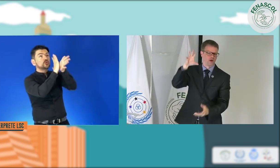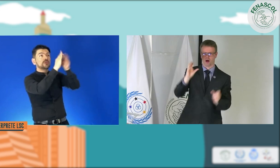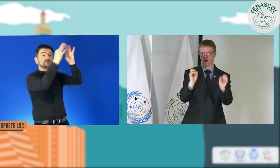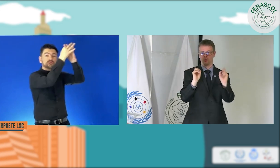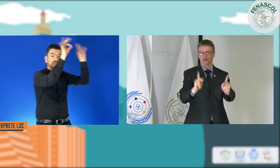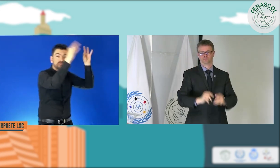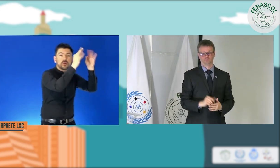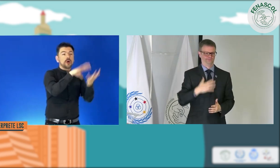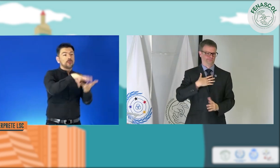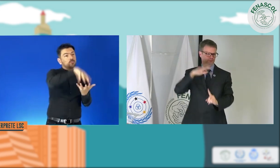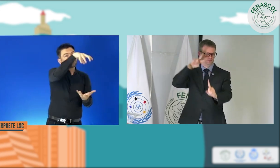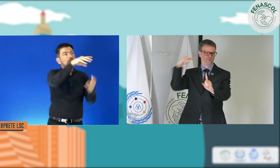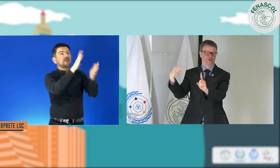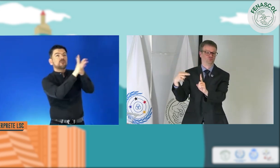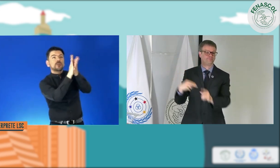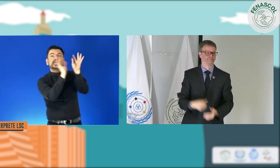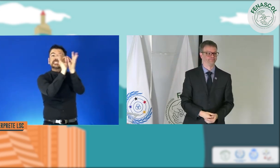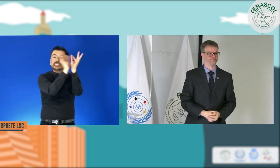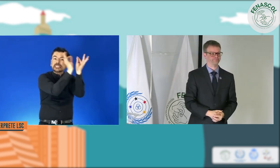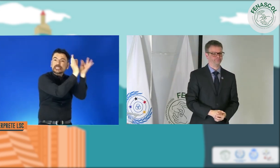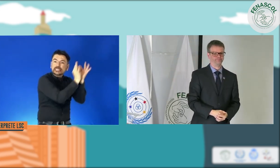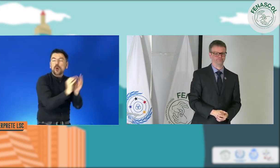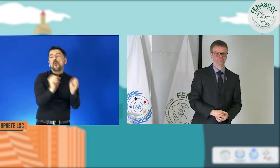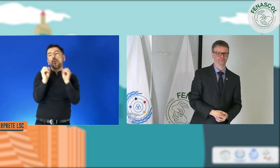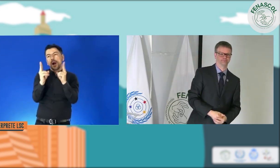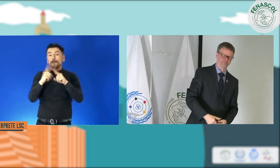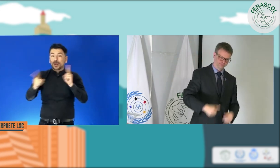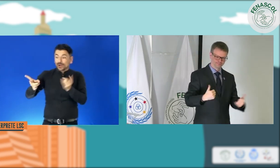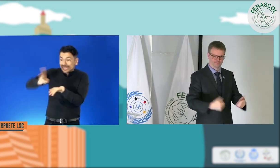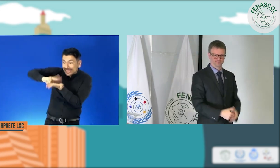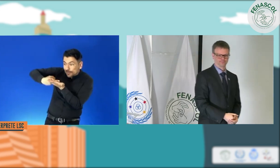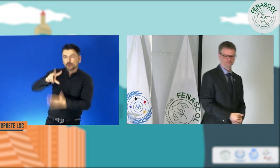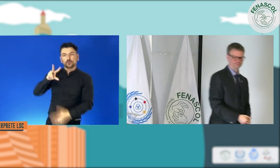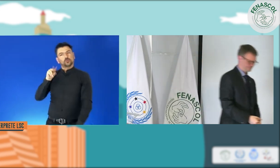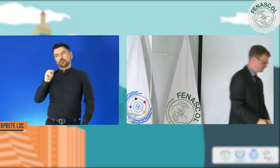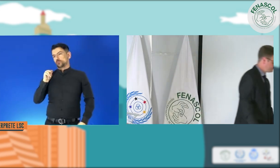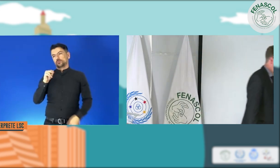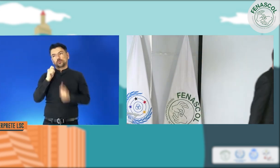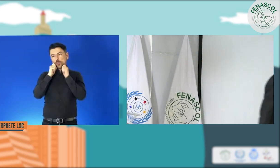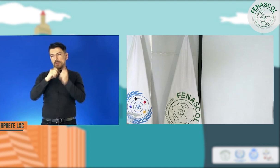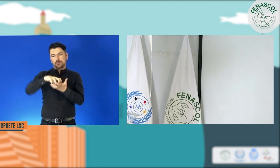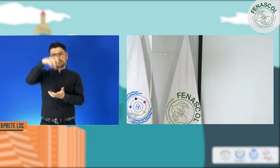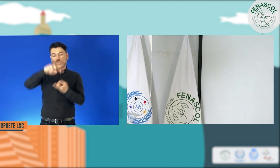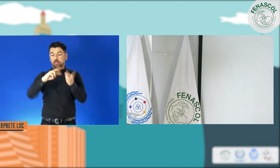avatar. En efecto, para mensajes muy cortos, pero no para reemplazar un intérprete de lengua de señas nacional.